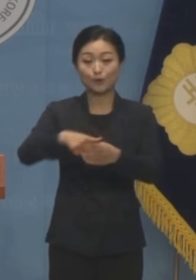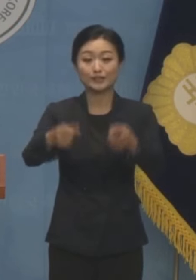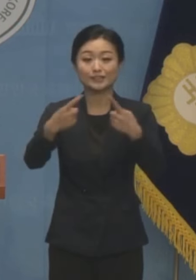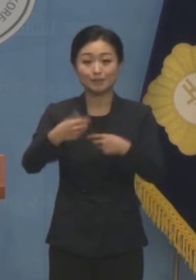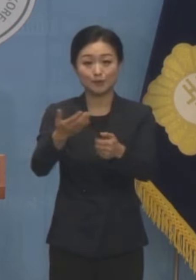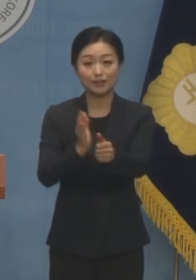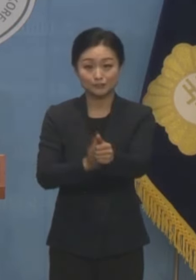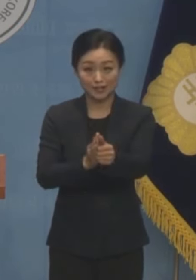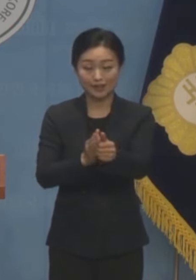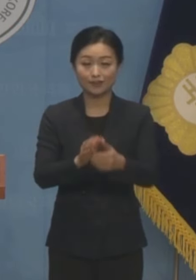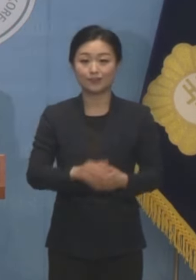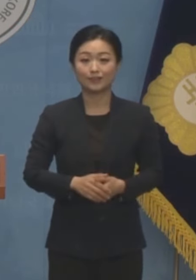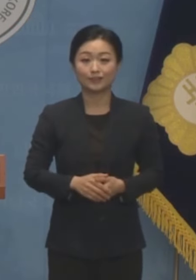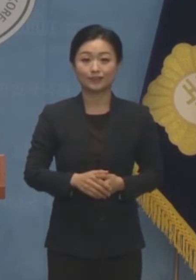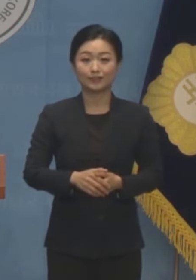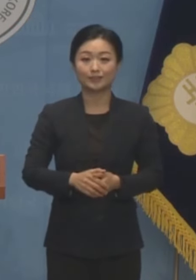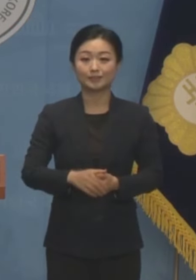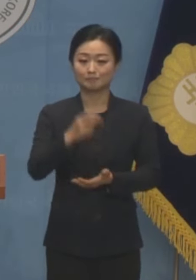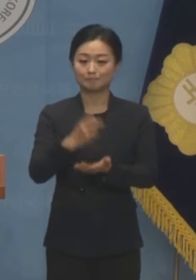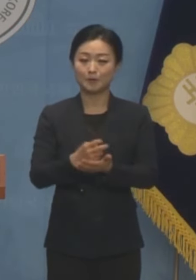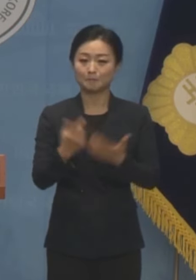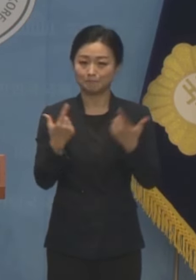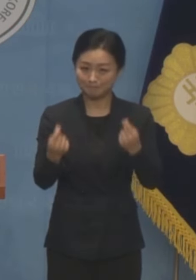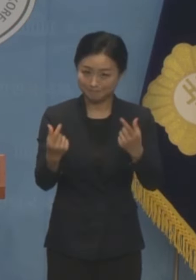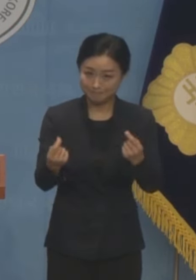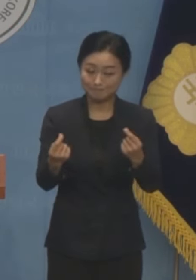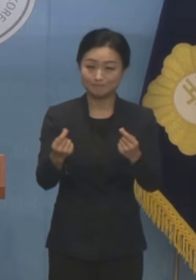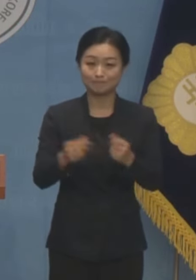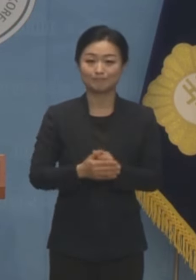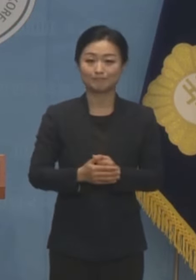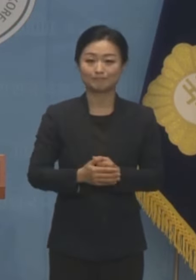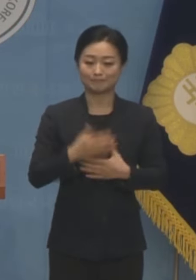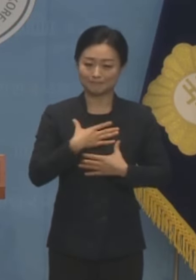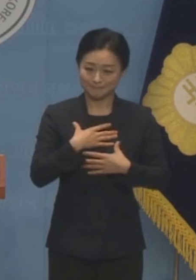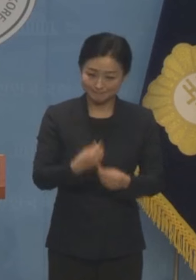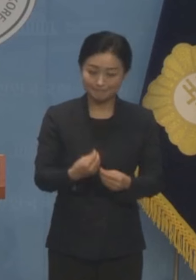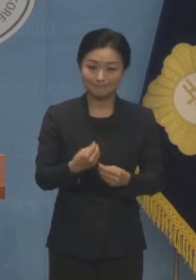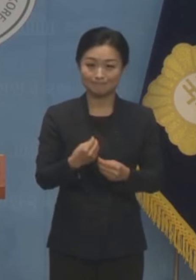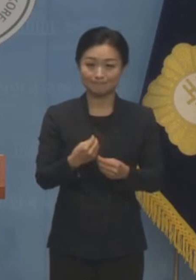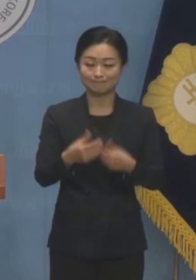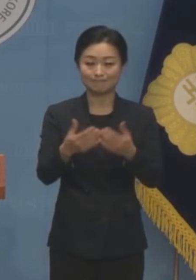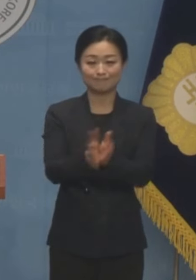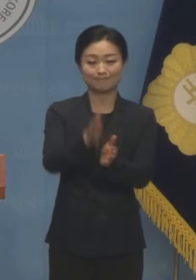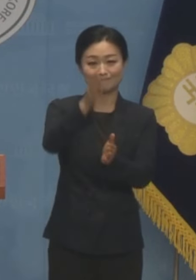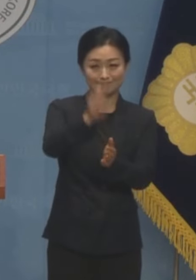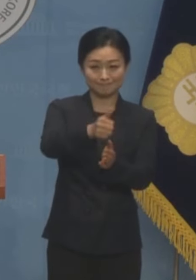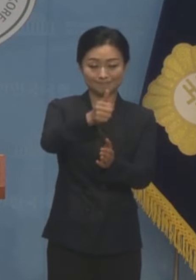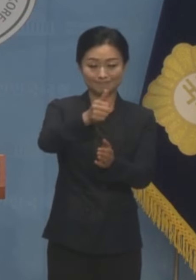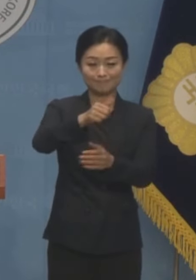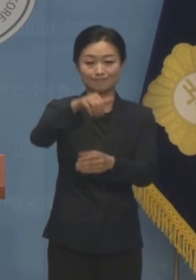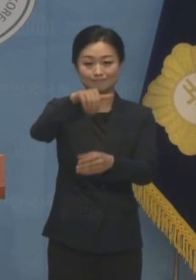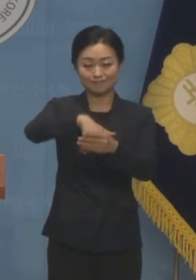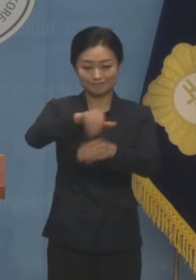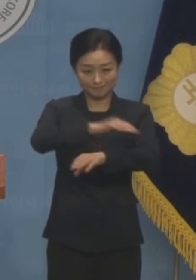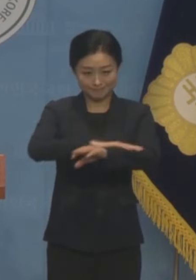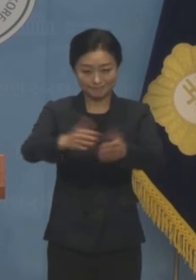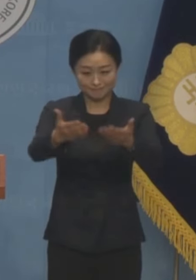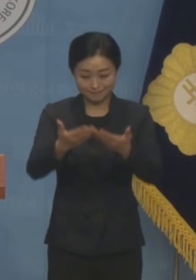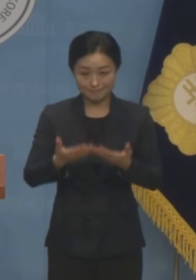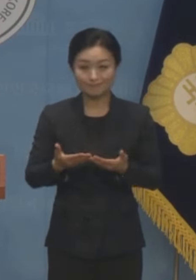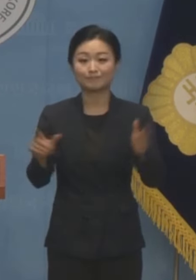원칙 있고 안정적인 집권준비 지도부를 만들어 주실 것이라고